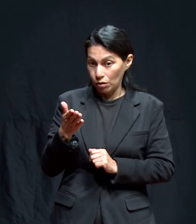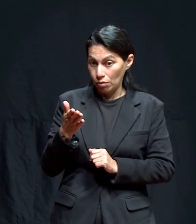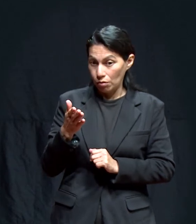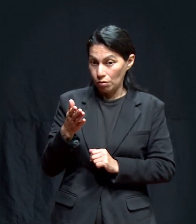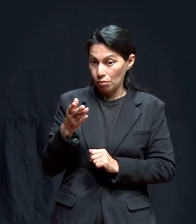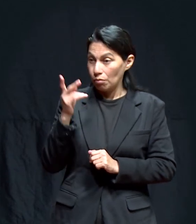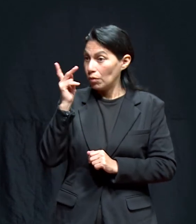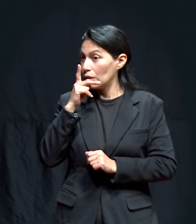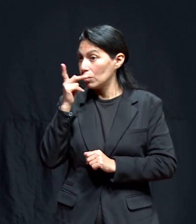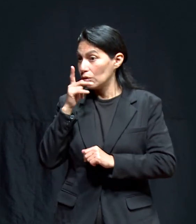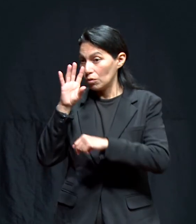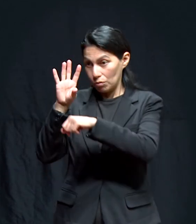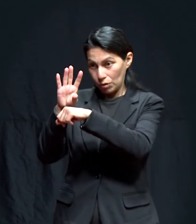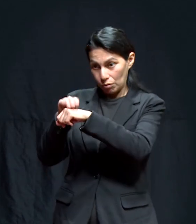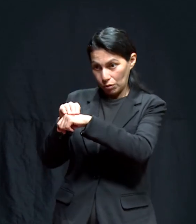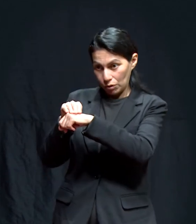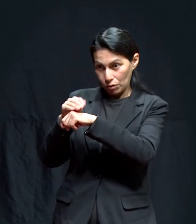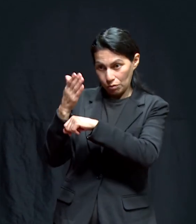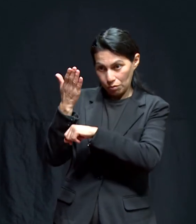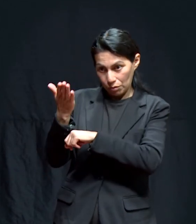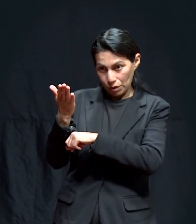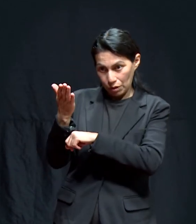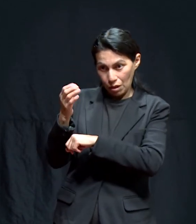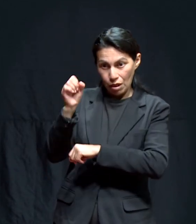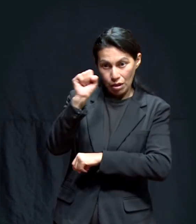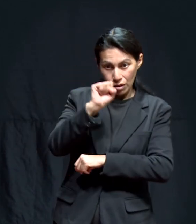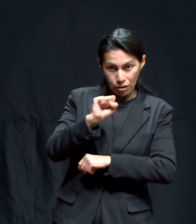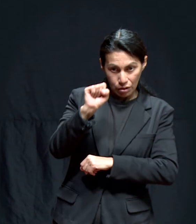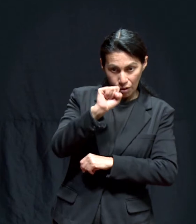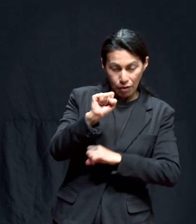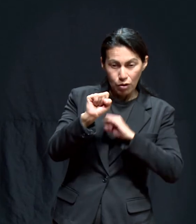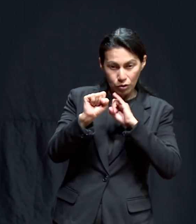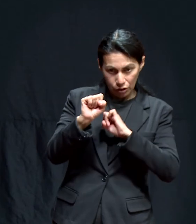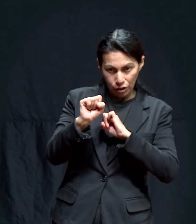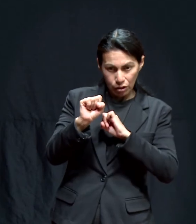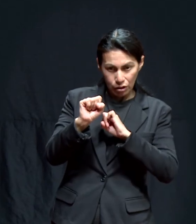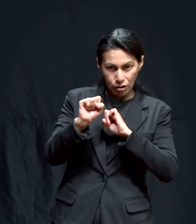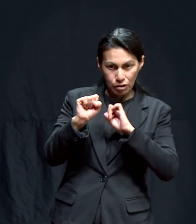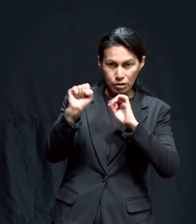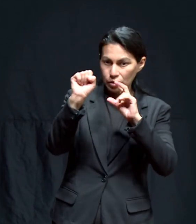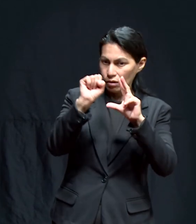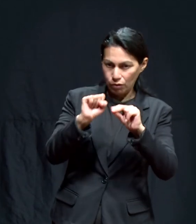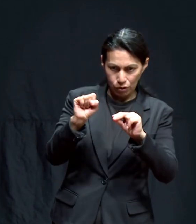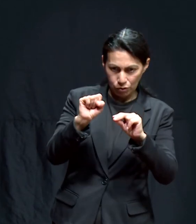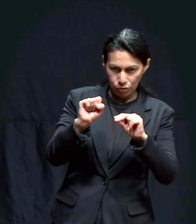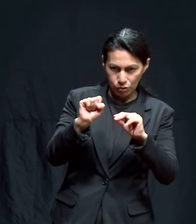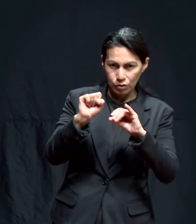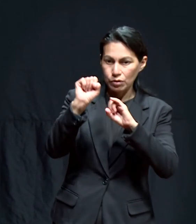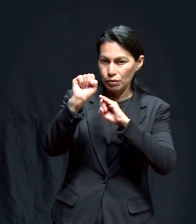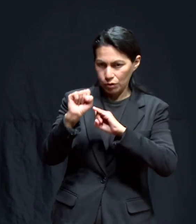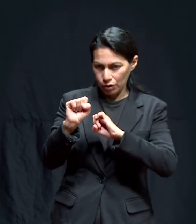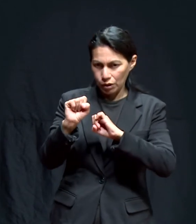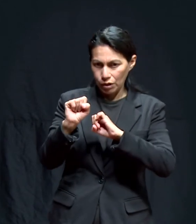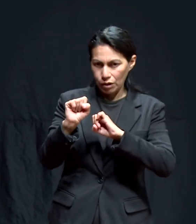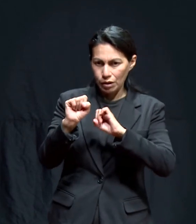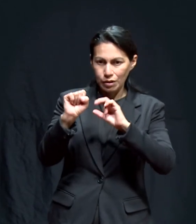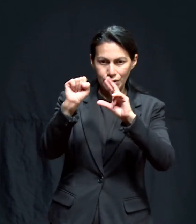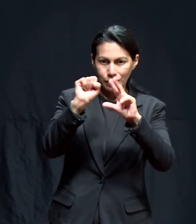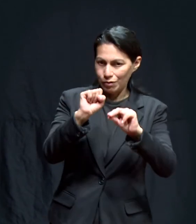Usted le pide permiso a su pastor y viene un sábado sí y un sábado no. ¿Cómo la ve?